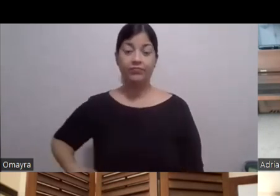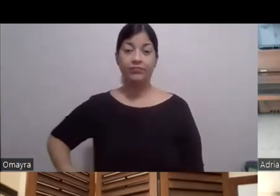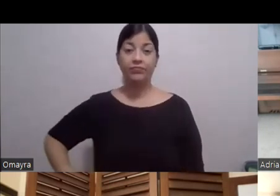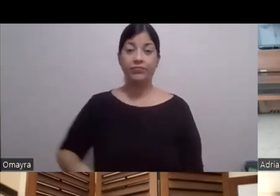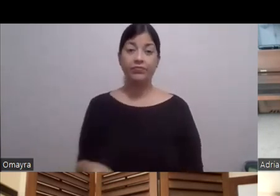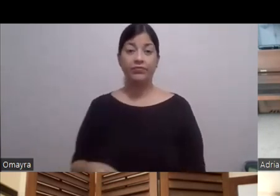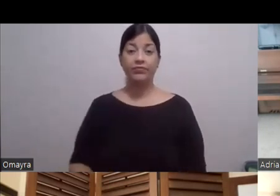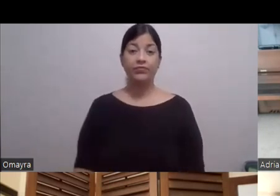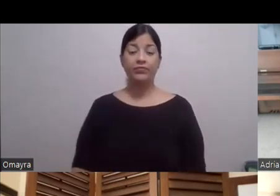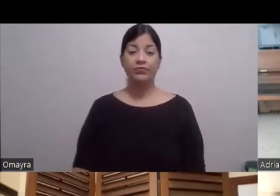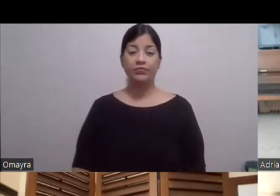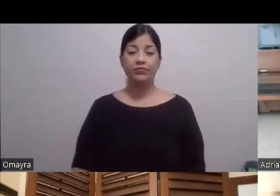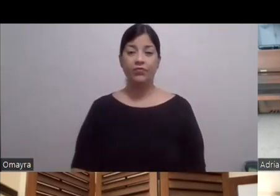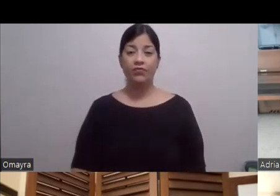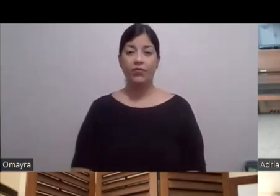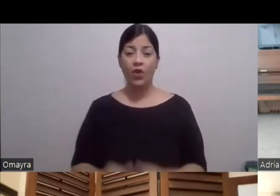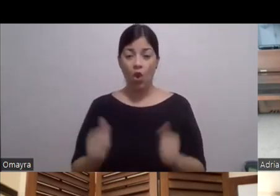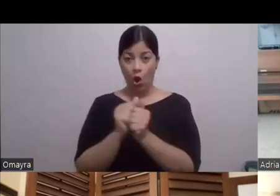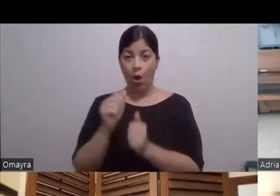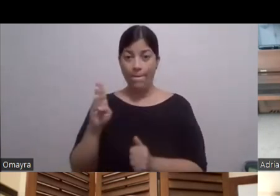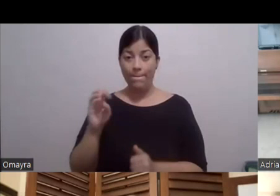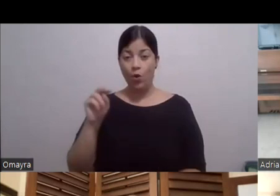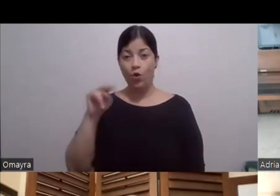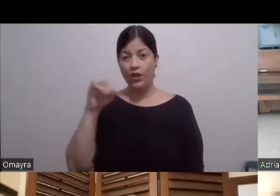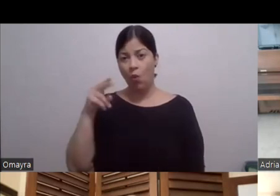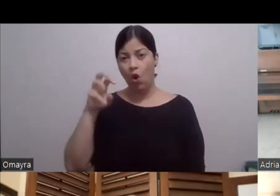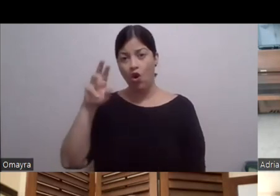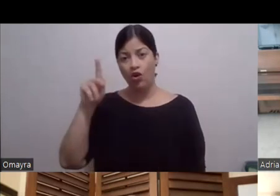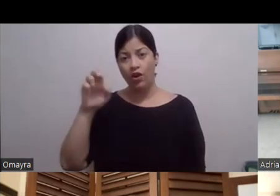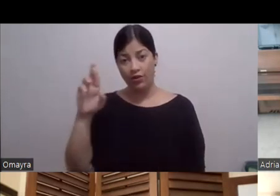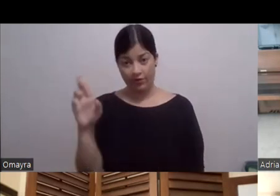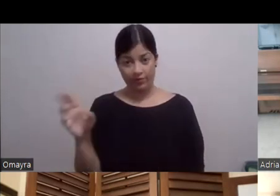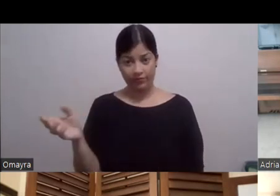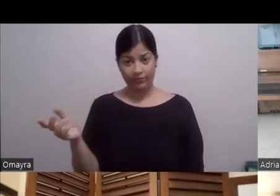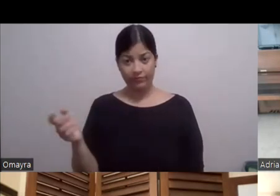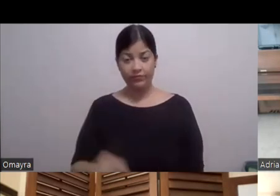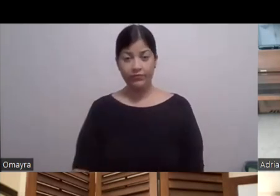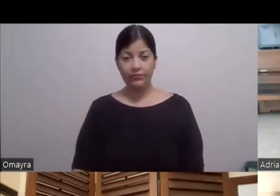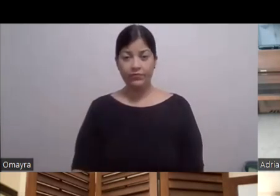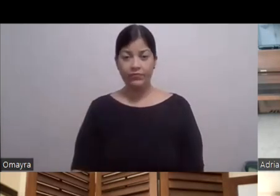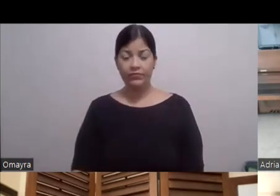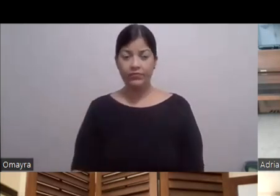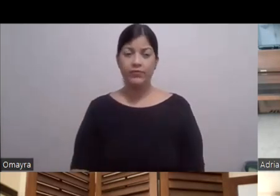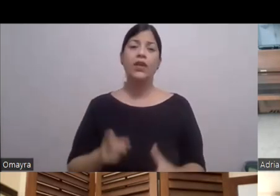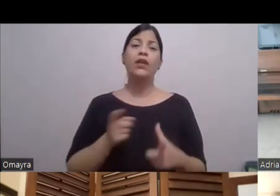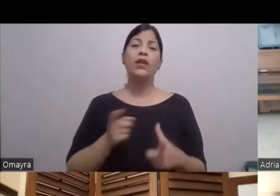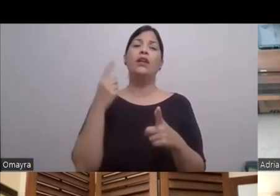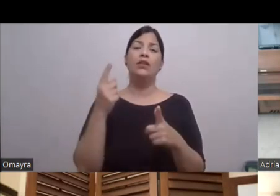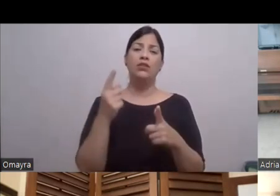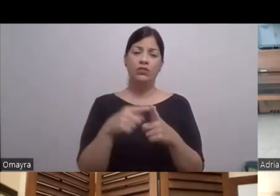casting Aquí Con Bonnie Wall Que fue la que me Que me hizo El casting Y de ahí Yo en En febrero A principio de